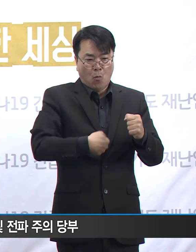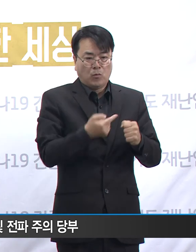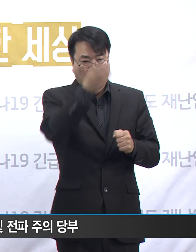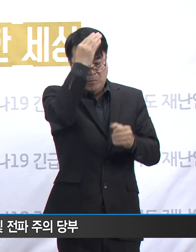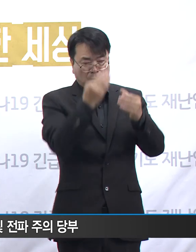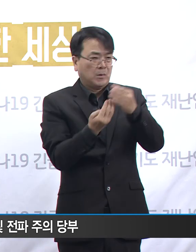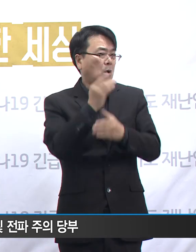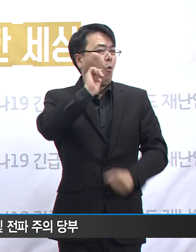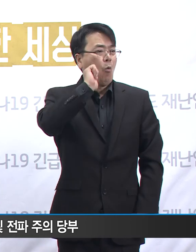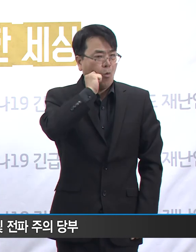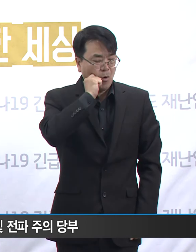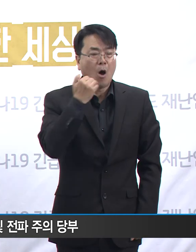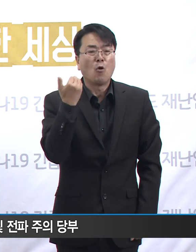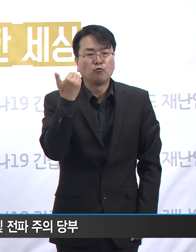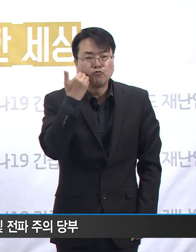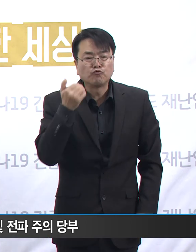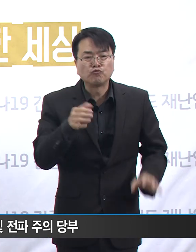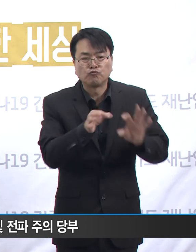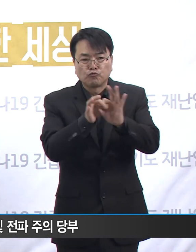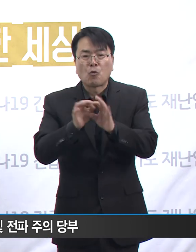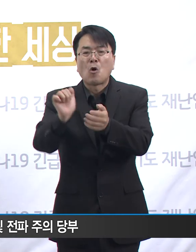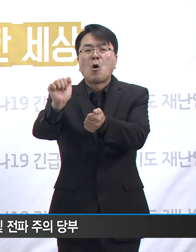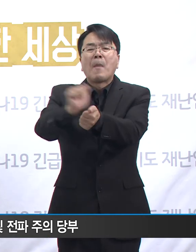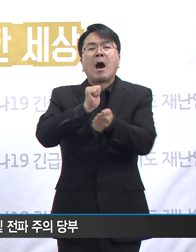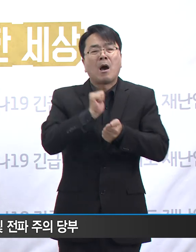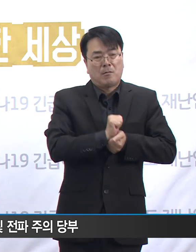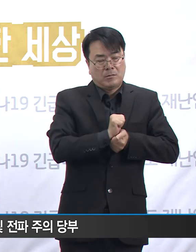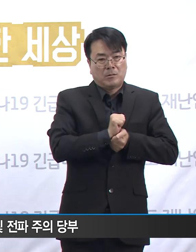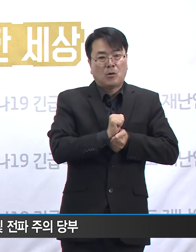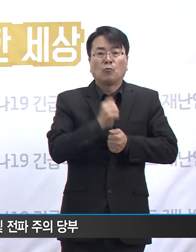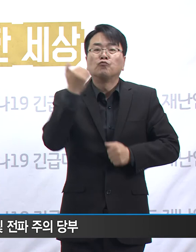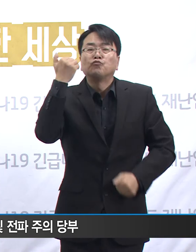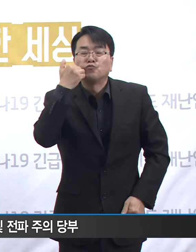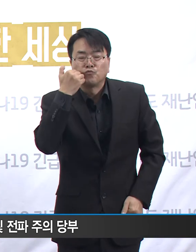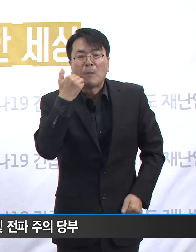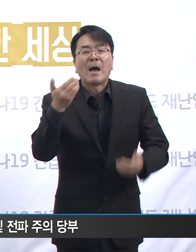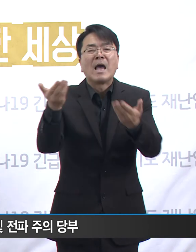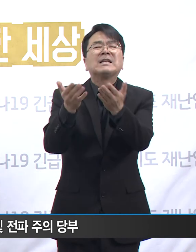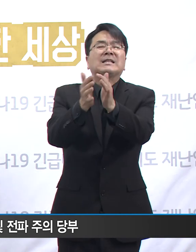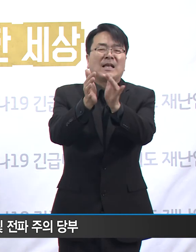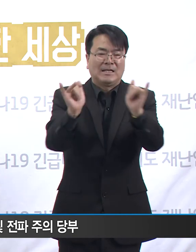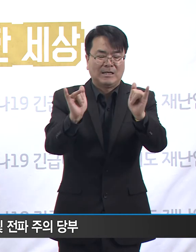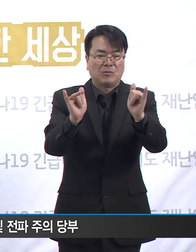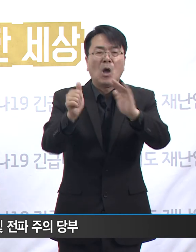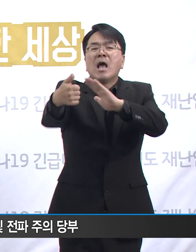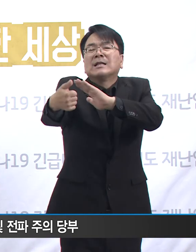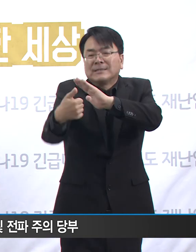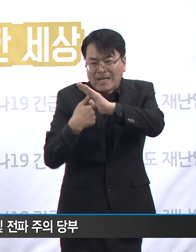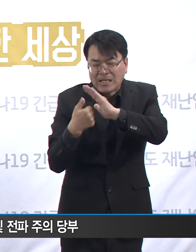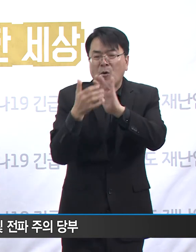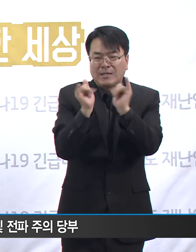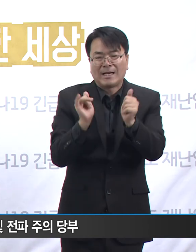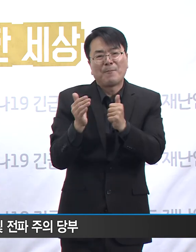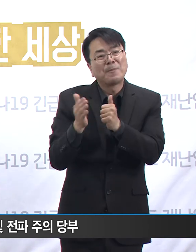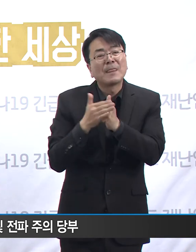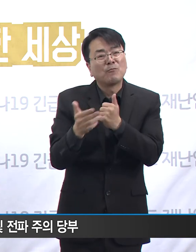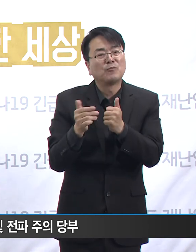매일 그 시설 안팎을 드나드는 종사자나 방문객의 몸일 확률이 높습니다.